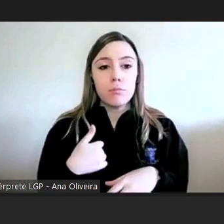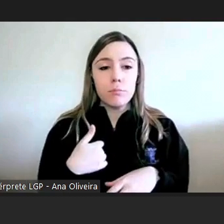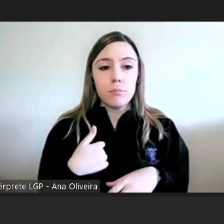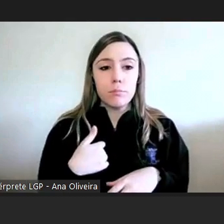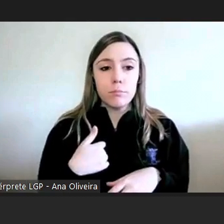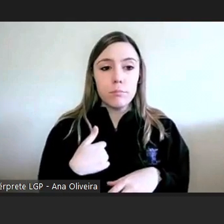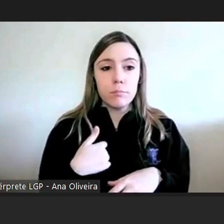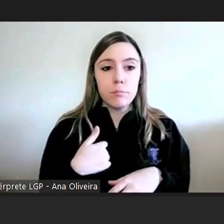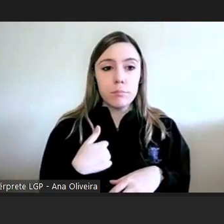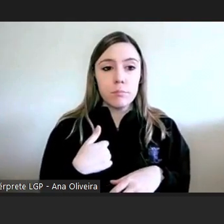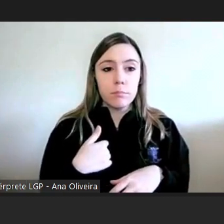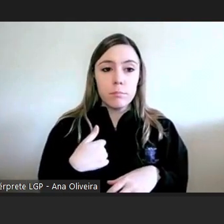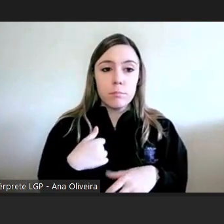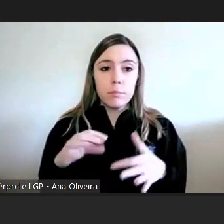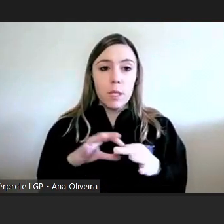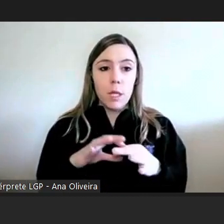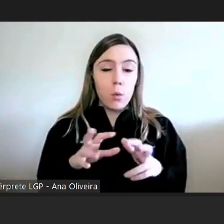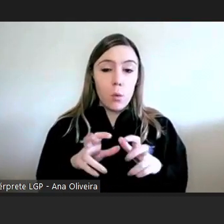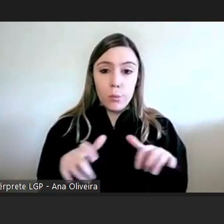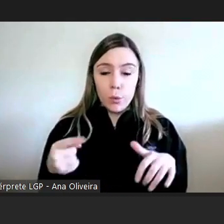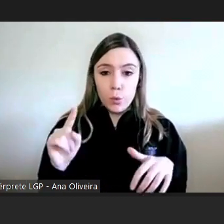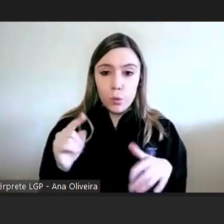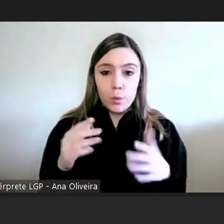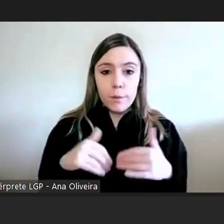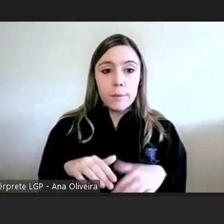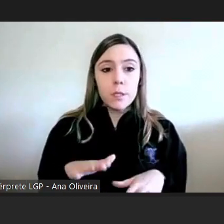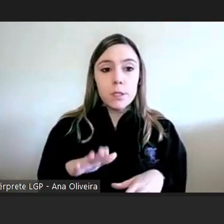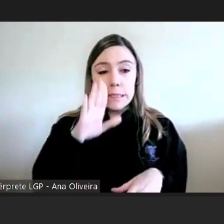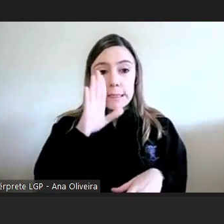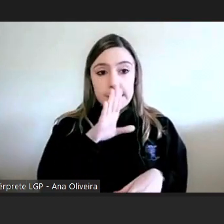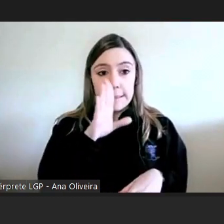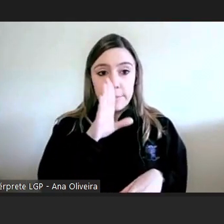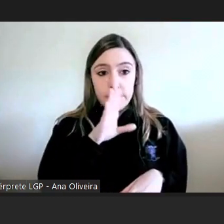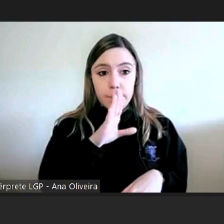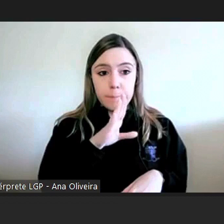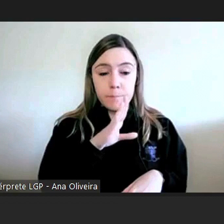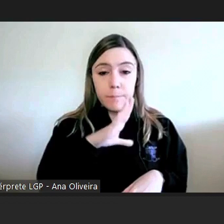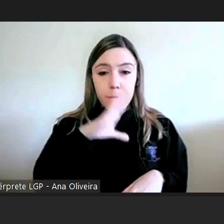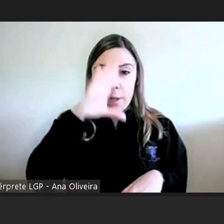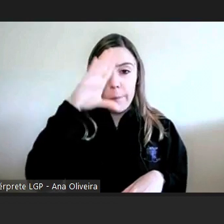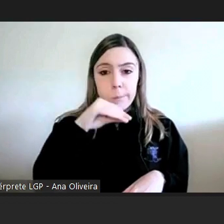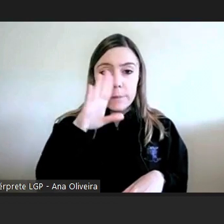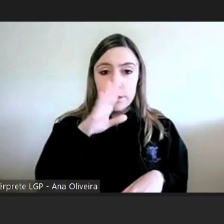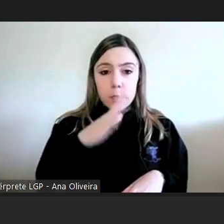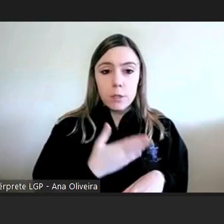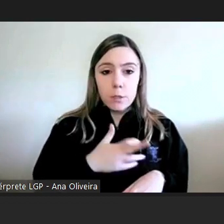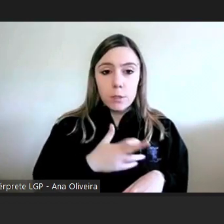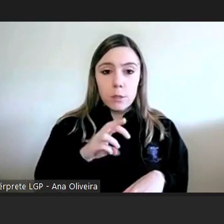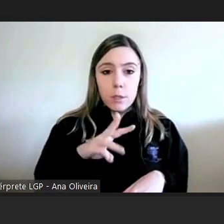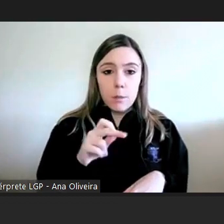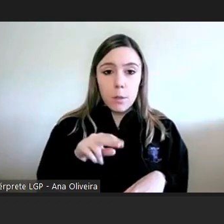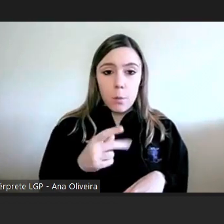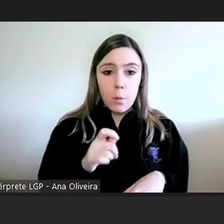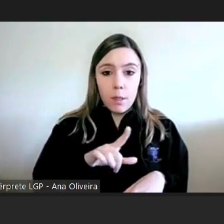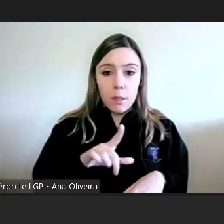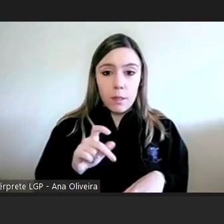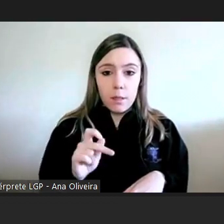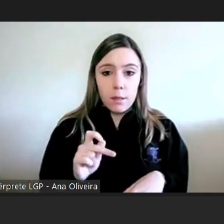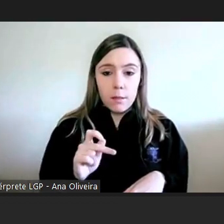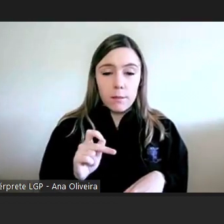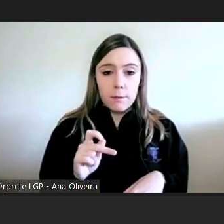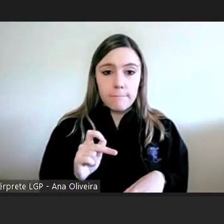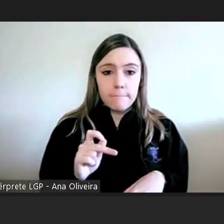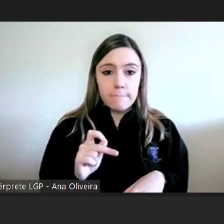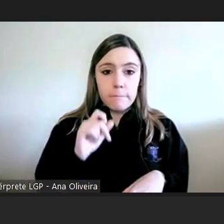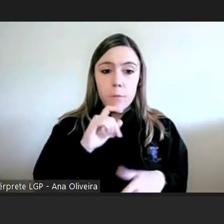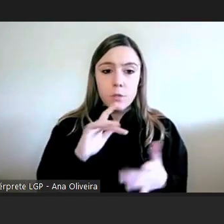ligação através de um computador e se portanto não sei se Dr. Manoel deve fazer através